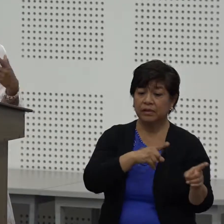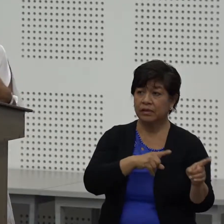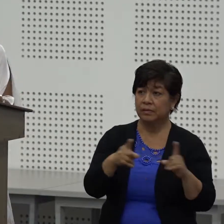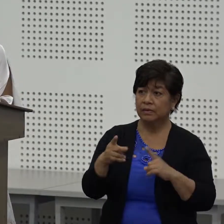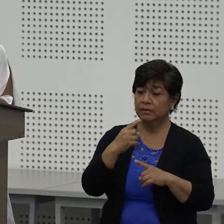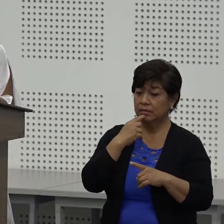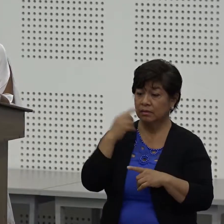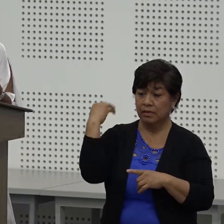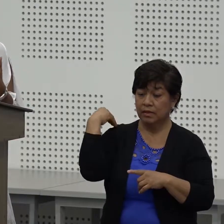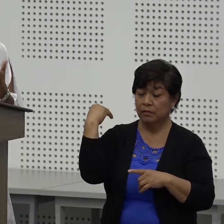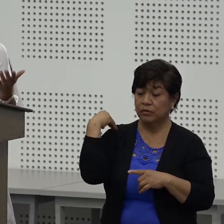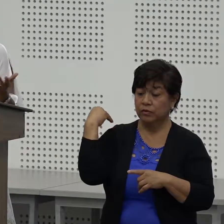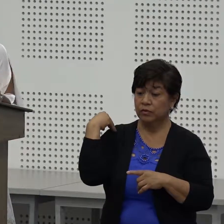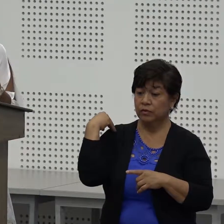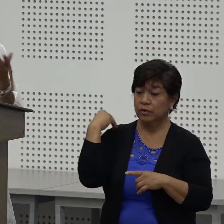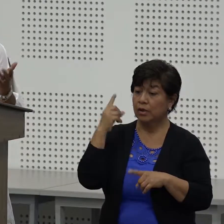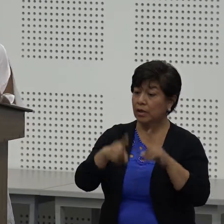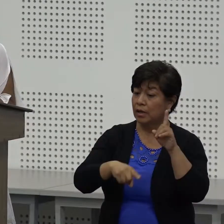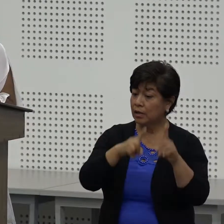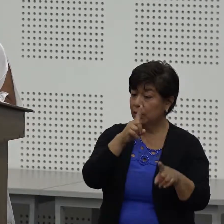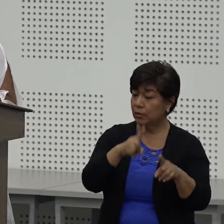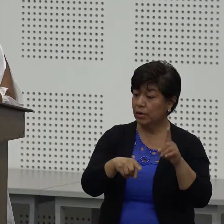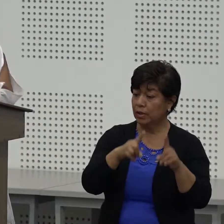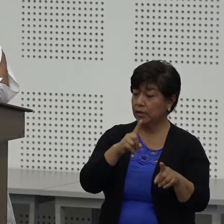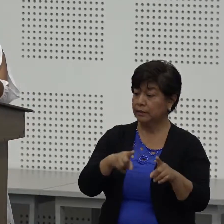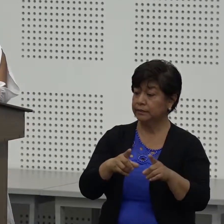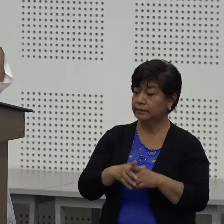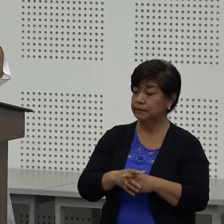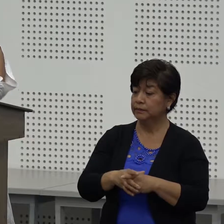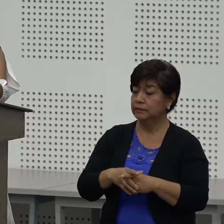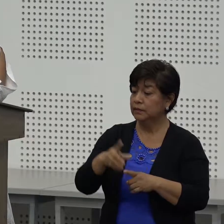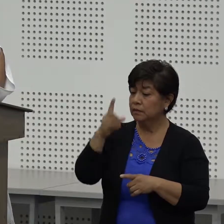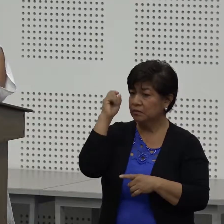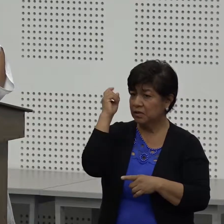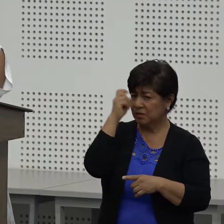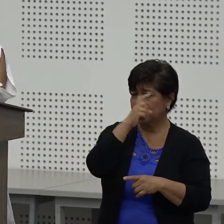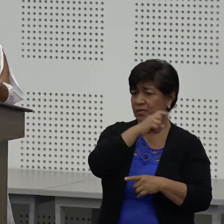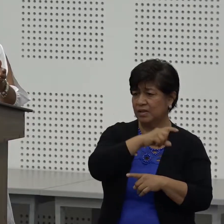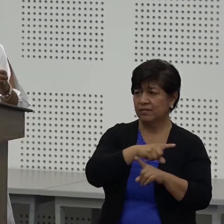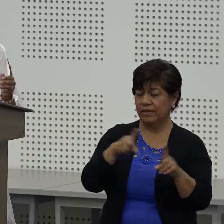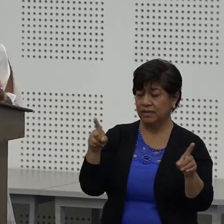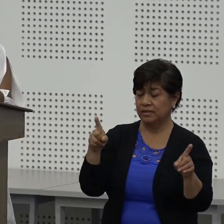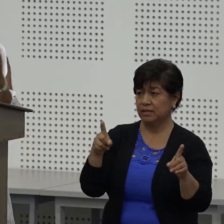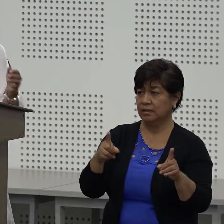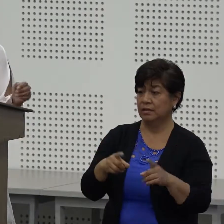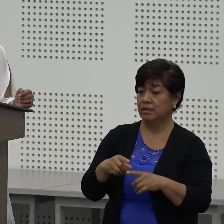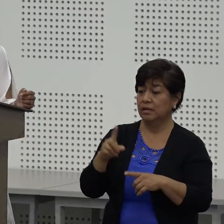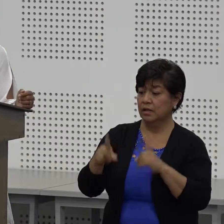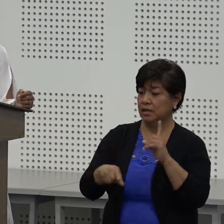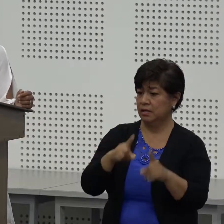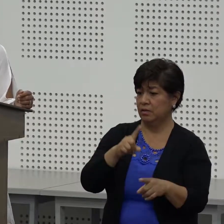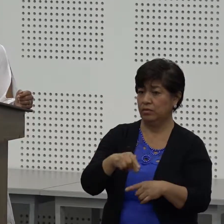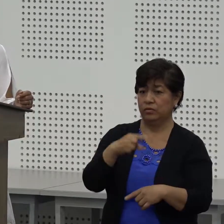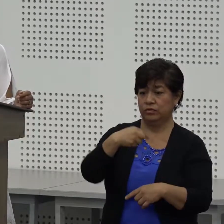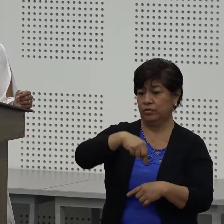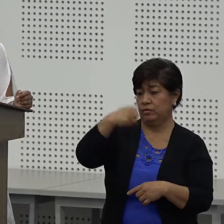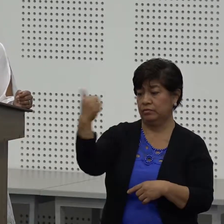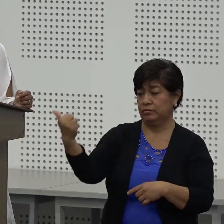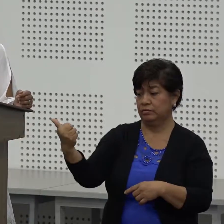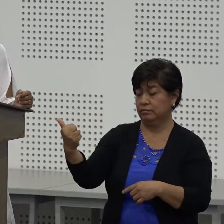de si tenemos alguna dificultad o alguna diferencia entre unos y otros